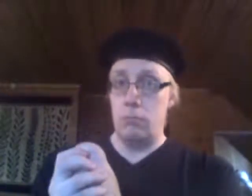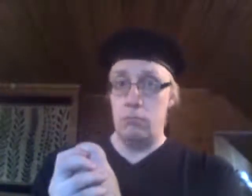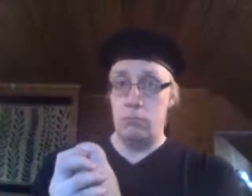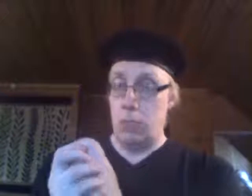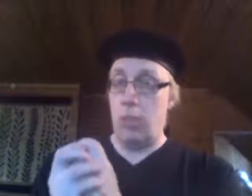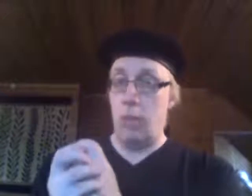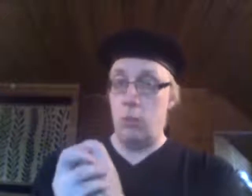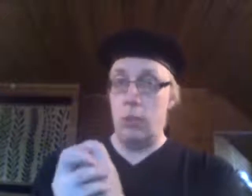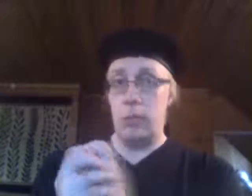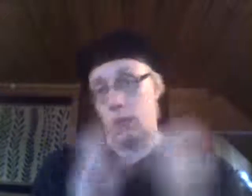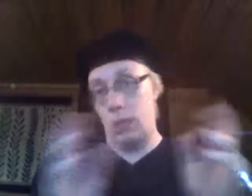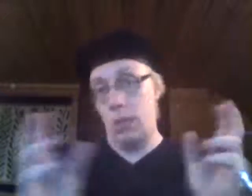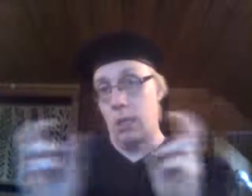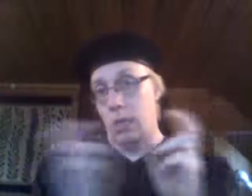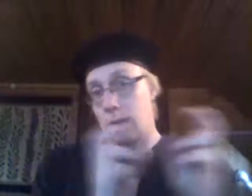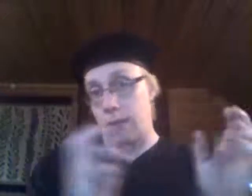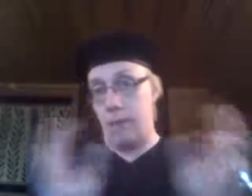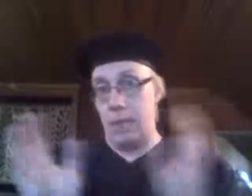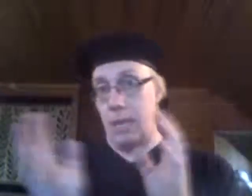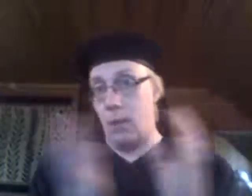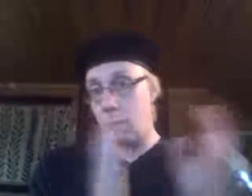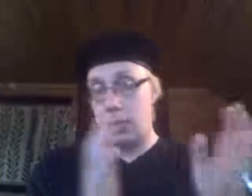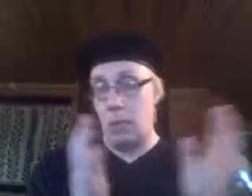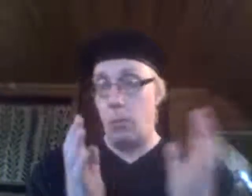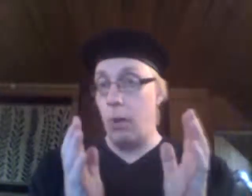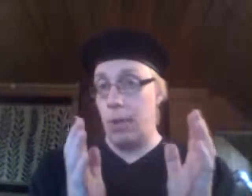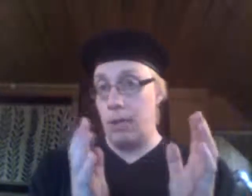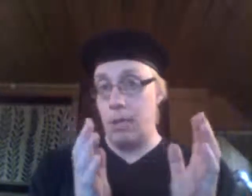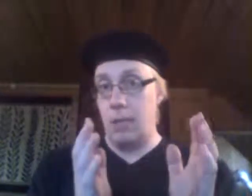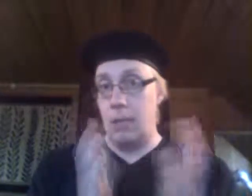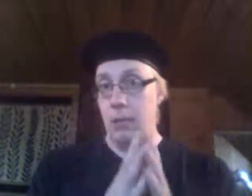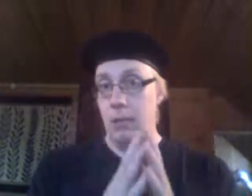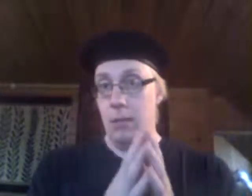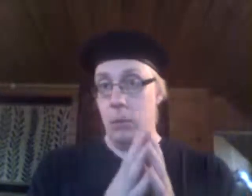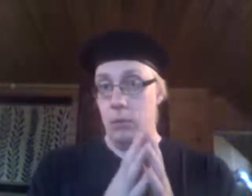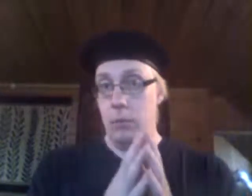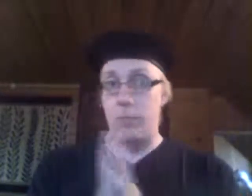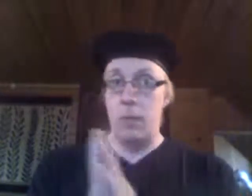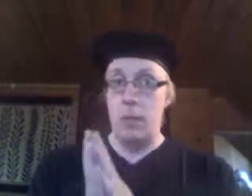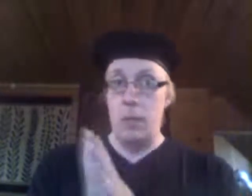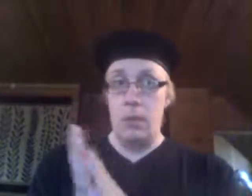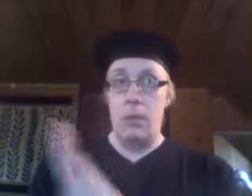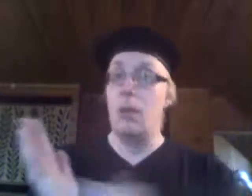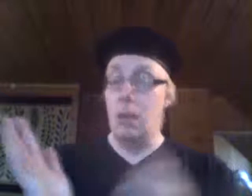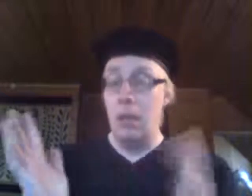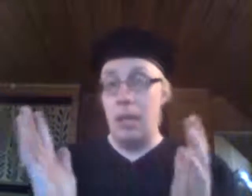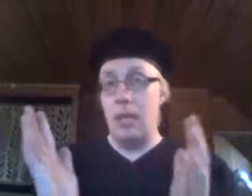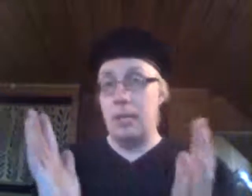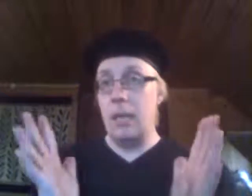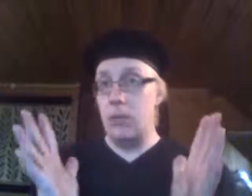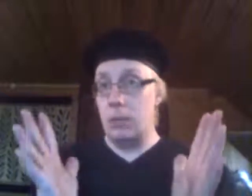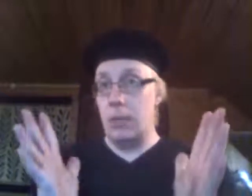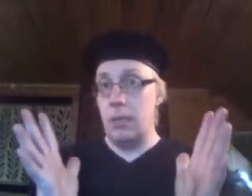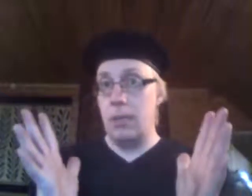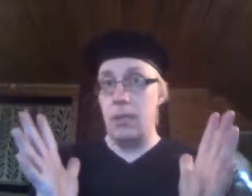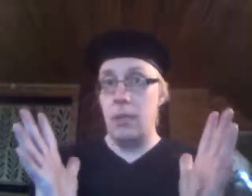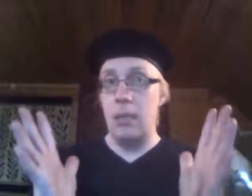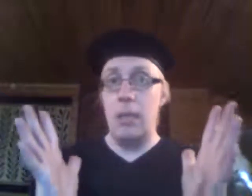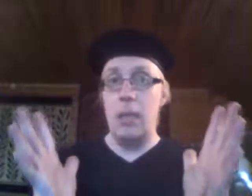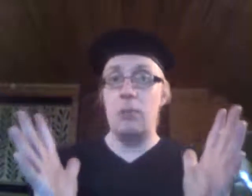sitähän tuetaan. Tosin ne vähän vaihtelevat Euroopassakin puolia siinä ja niin poispäin. Eli tämähän on sellainen hieno